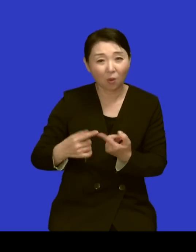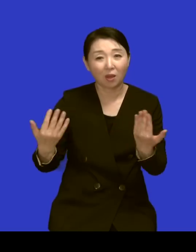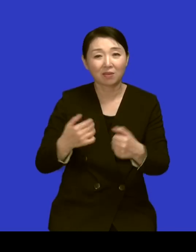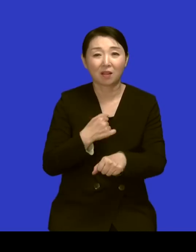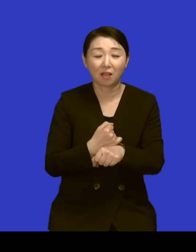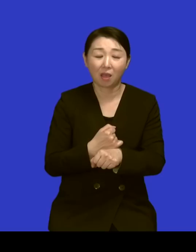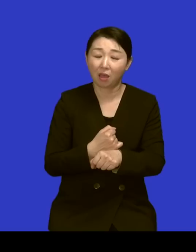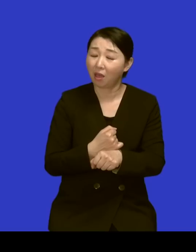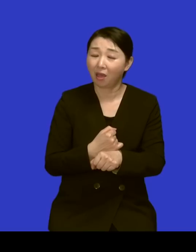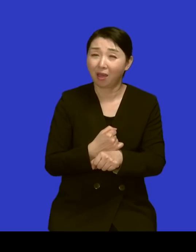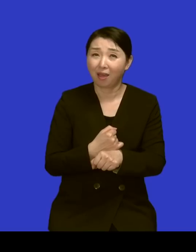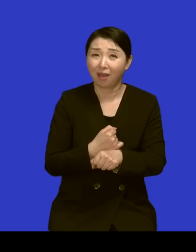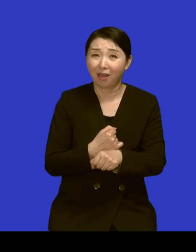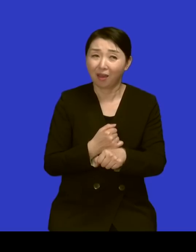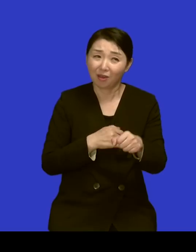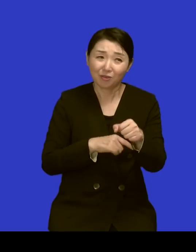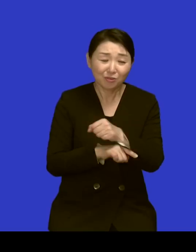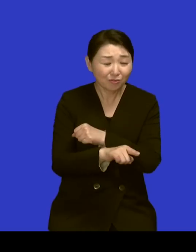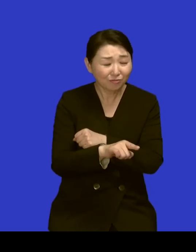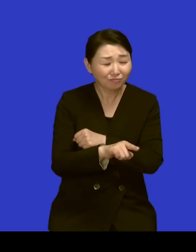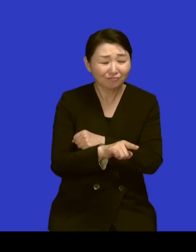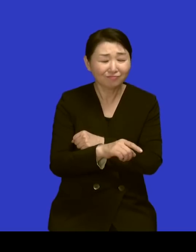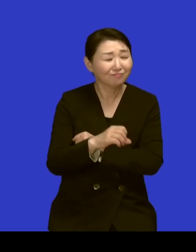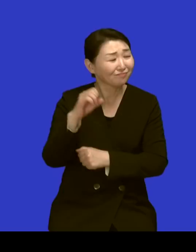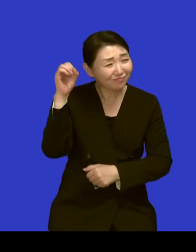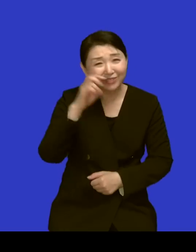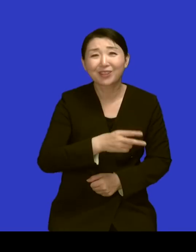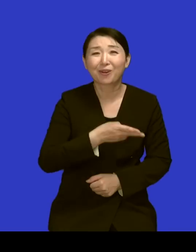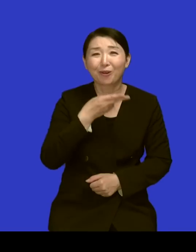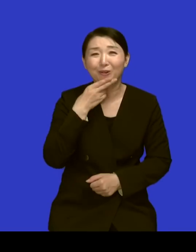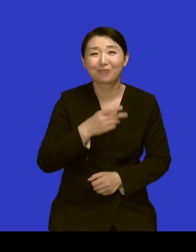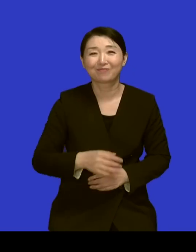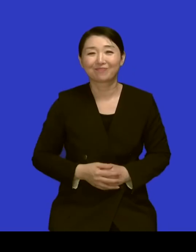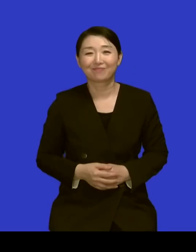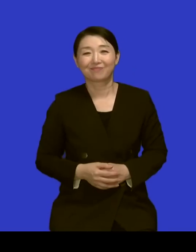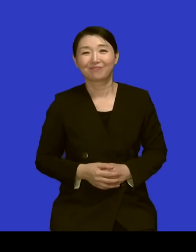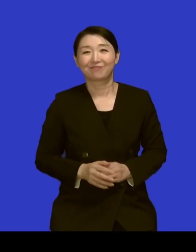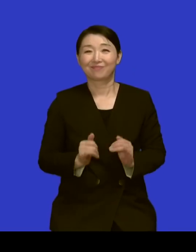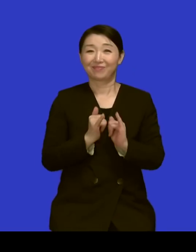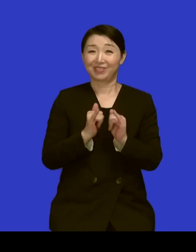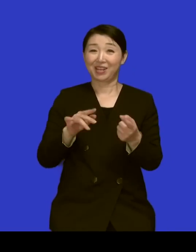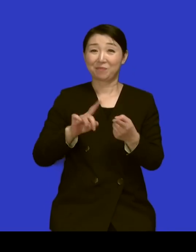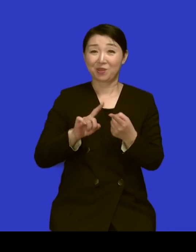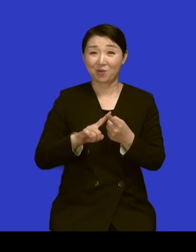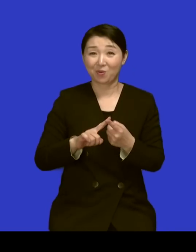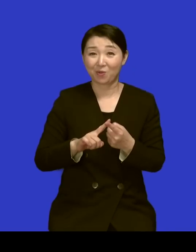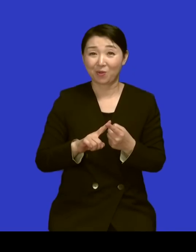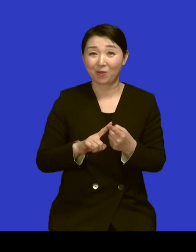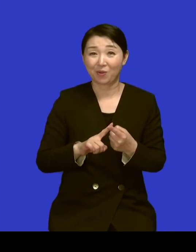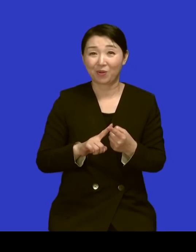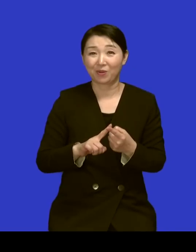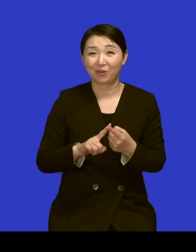없었어요 네 그러니까 어 사람으로서 결국 가장 큰 일이